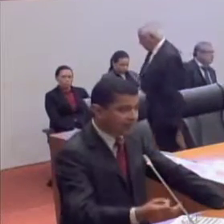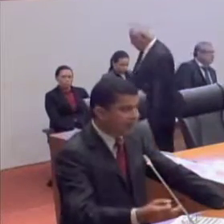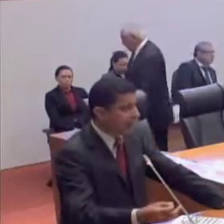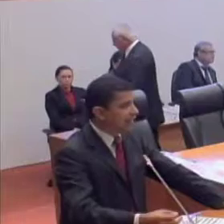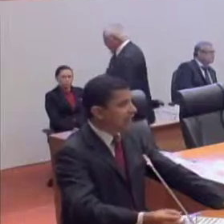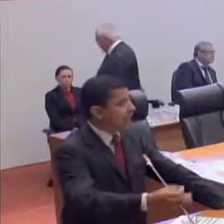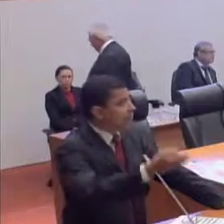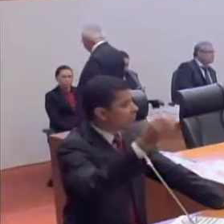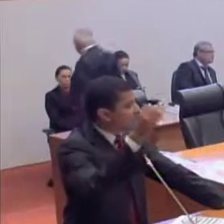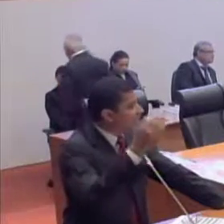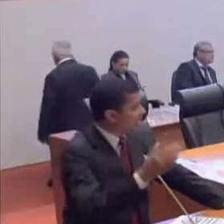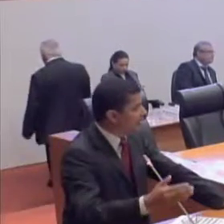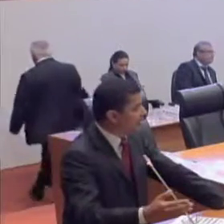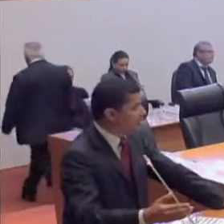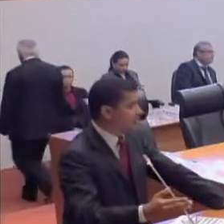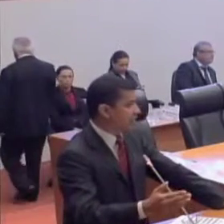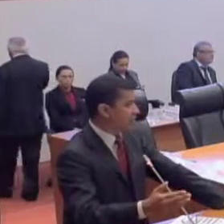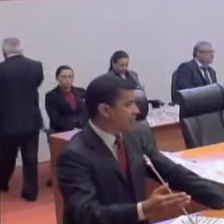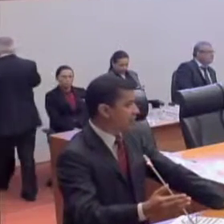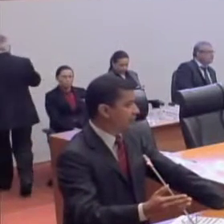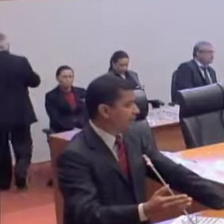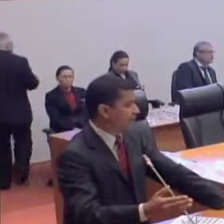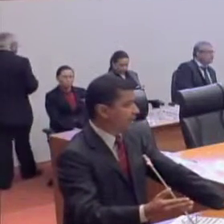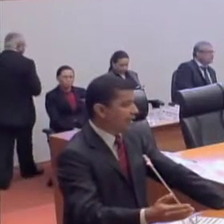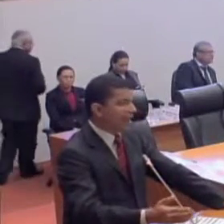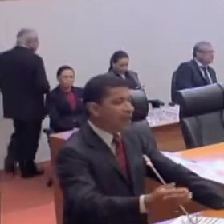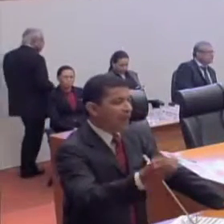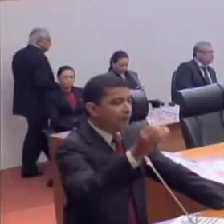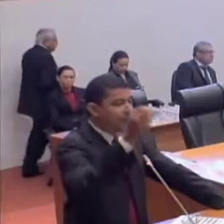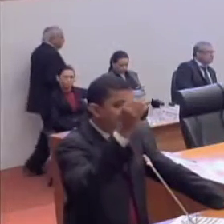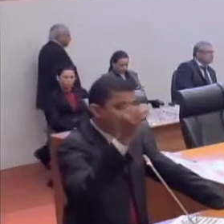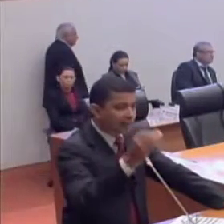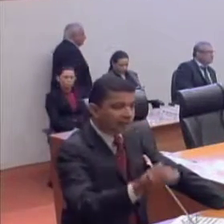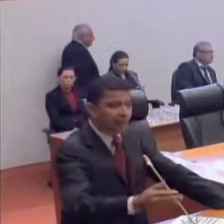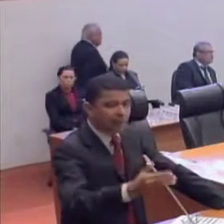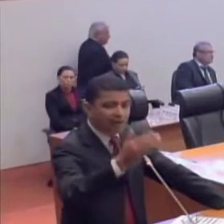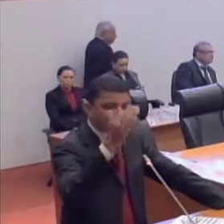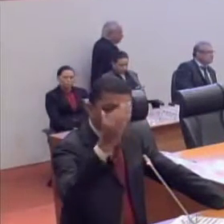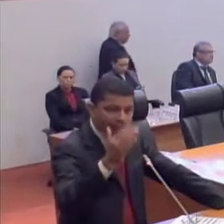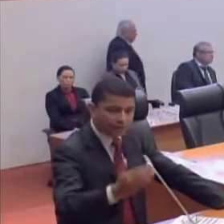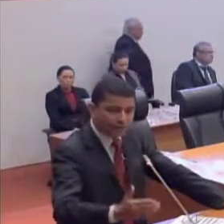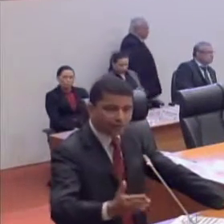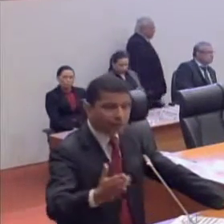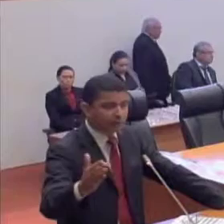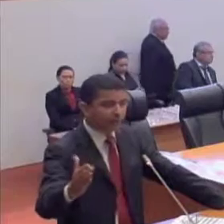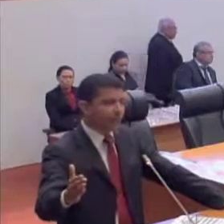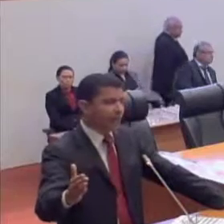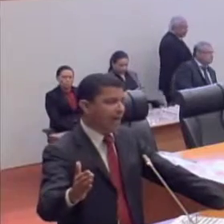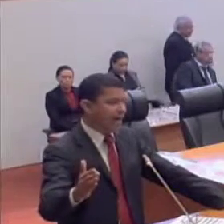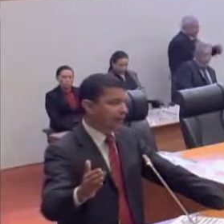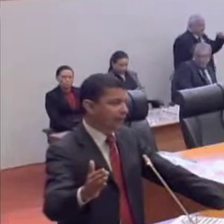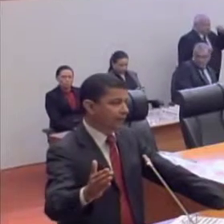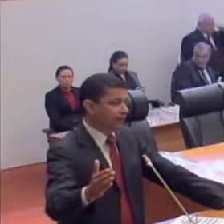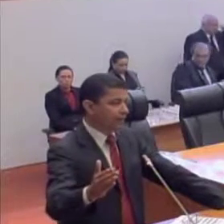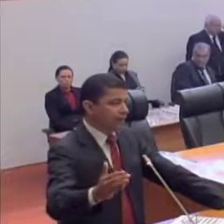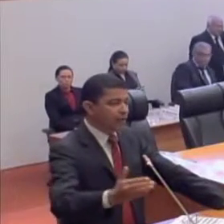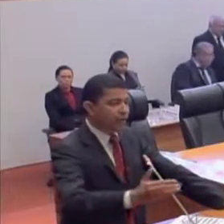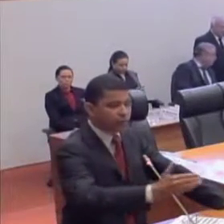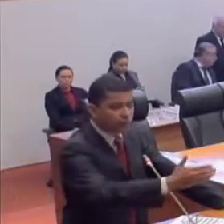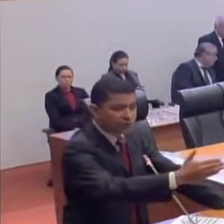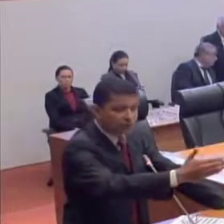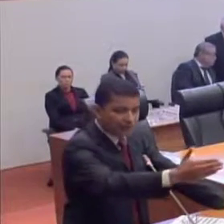Rosiana, que ela suspenda esse processo, que ela permita que o debate seja feito com tranquilidade,